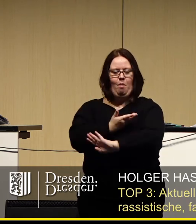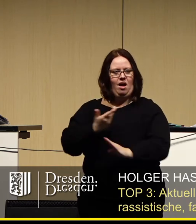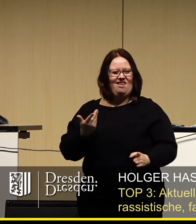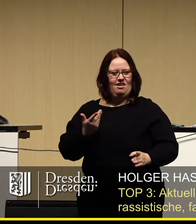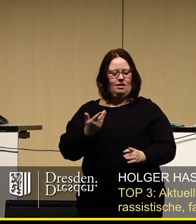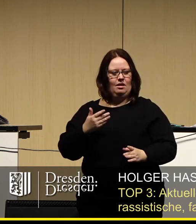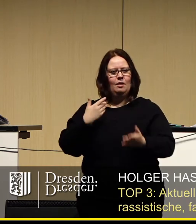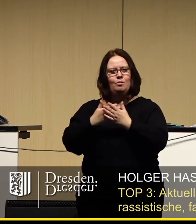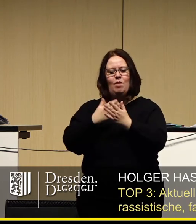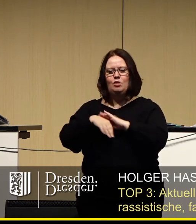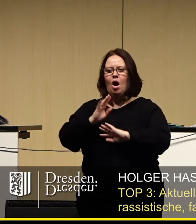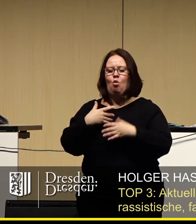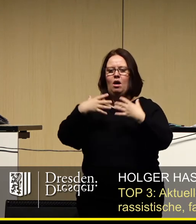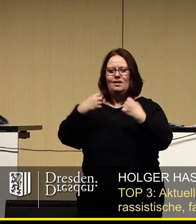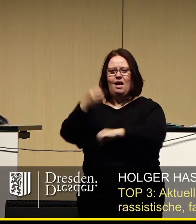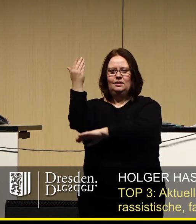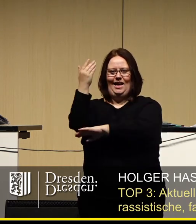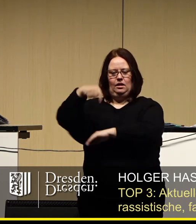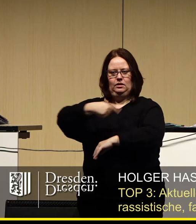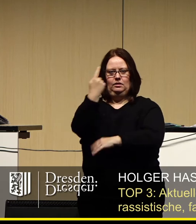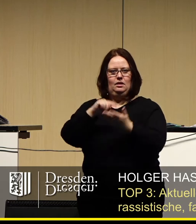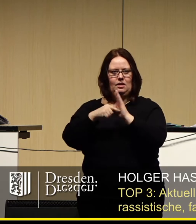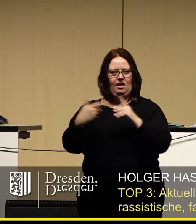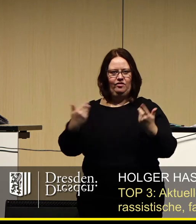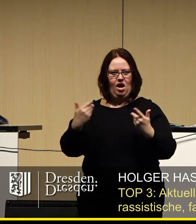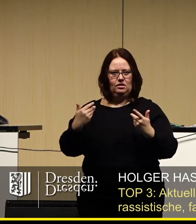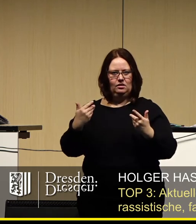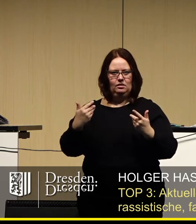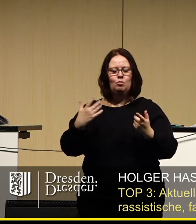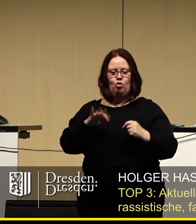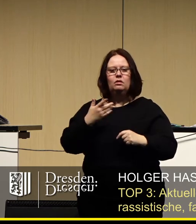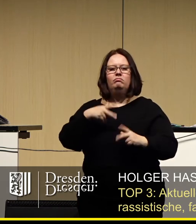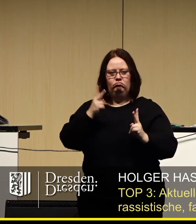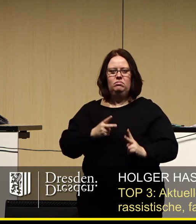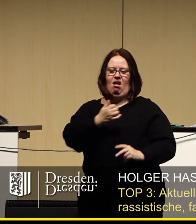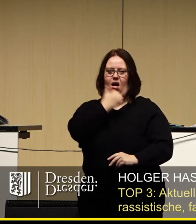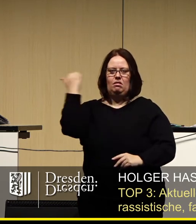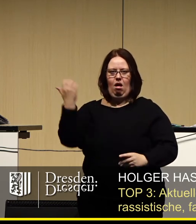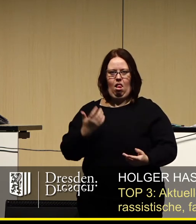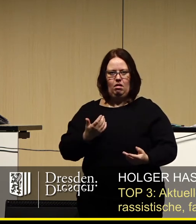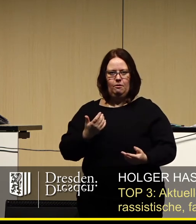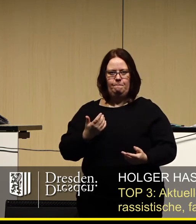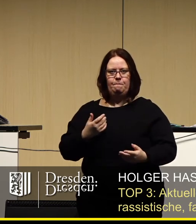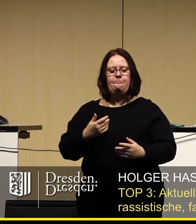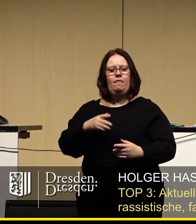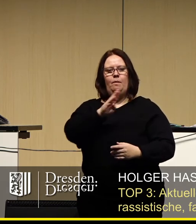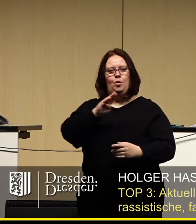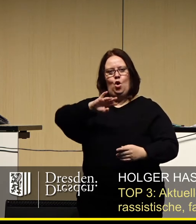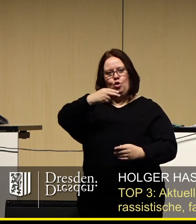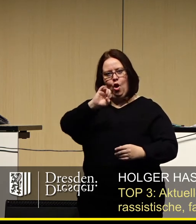Allein ein Blick auf die Liste der Gastredner in diesem Jahr zeigt, wie stark sich die Bewegung radikalisiert hat. Björn Höcke,